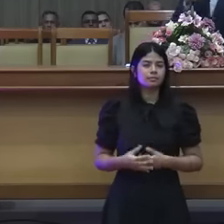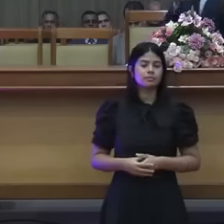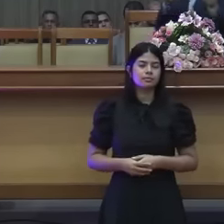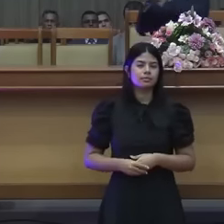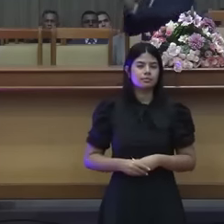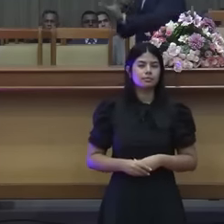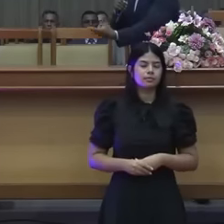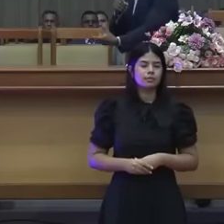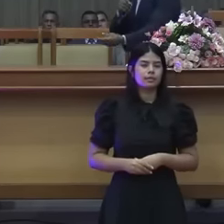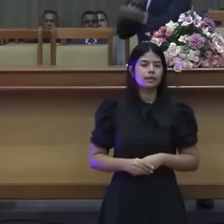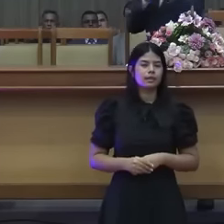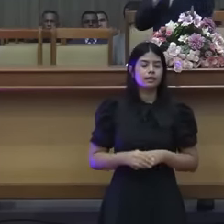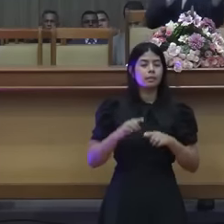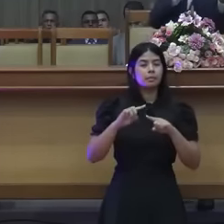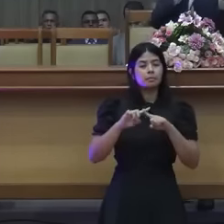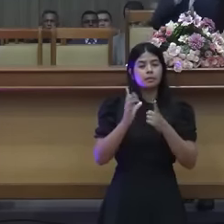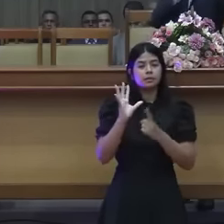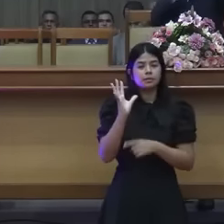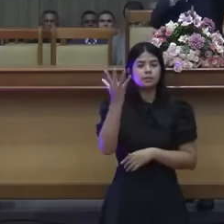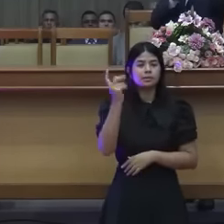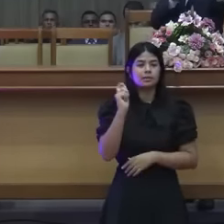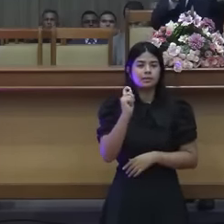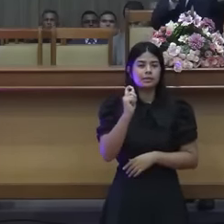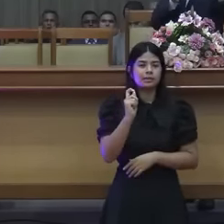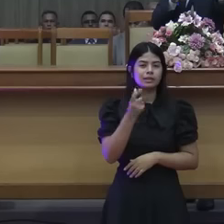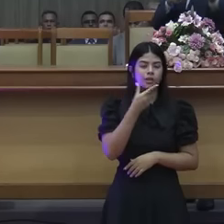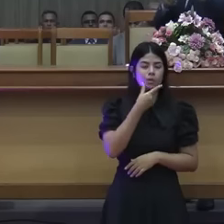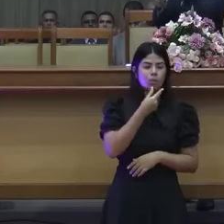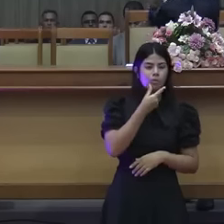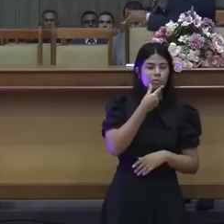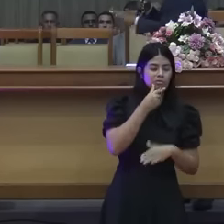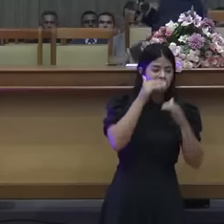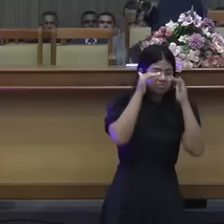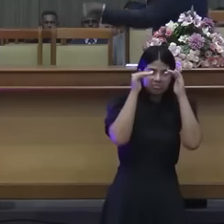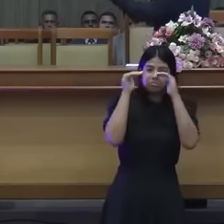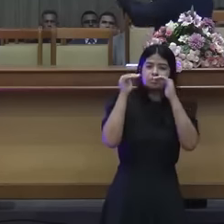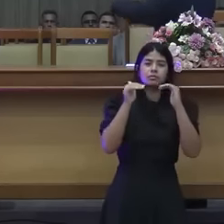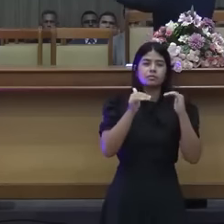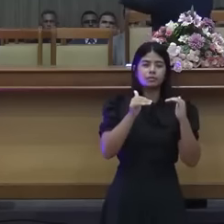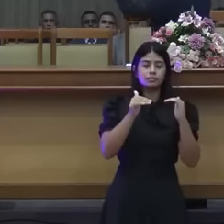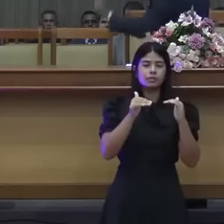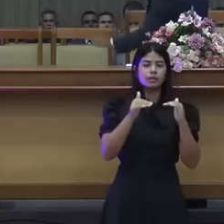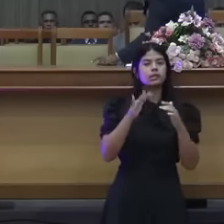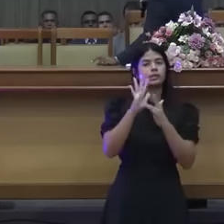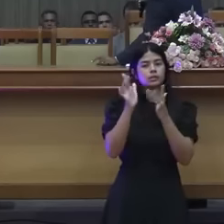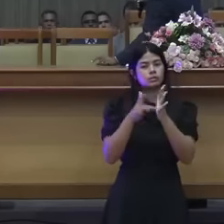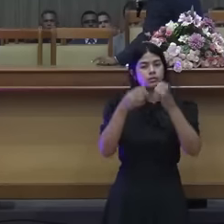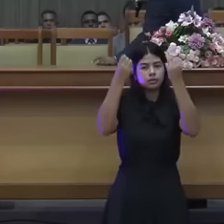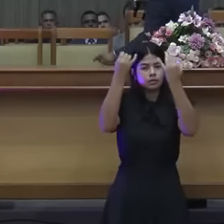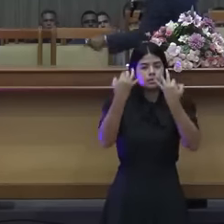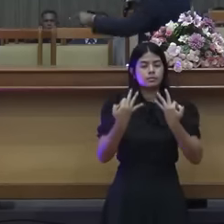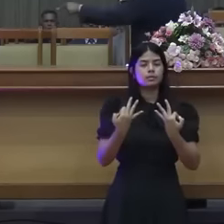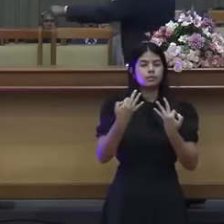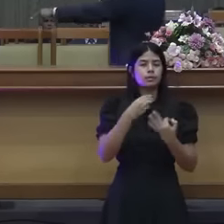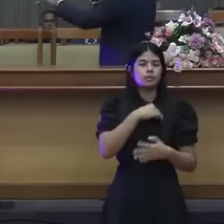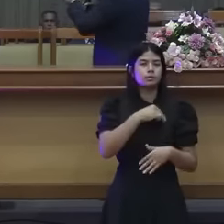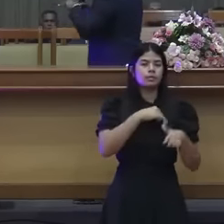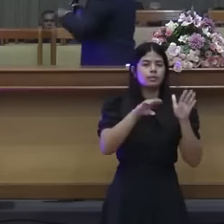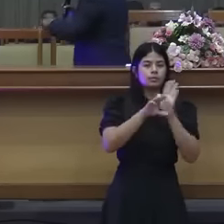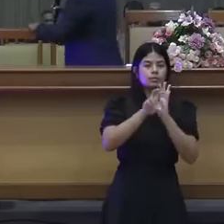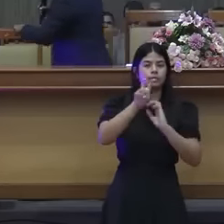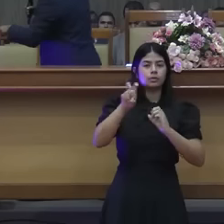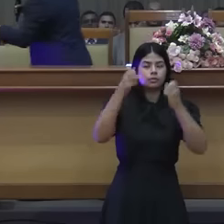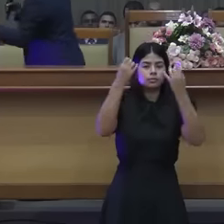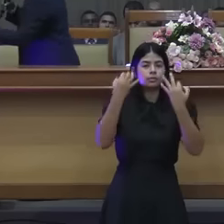O problema não era a lei, o problema era o homem. E Jesus disse em Mateus 5, 17 e em diante, eu não vim